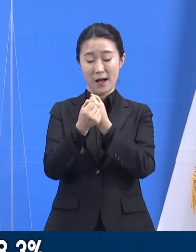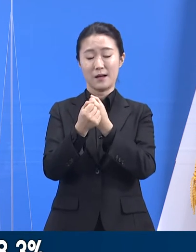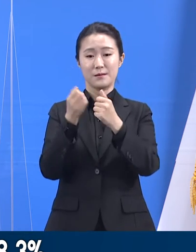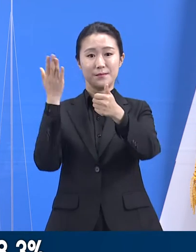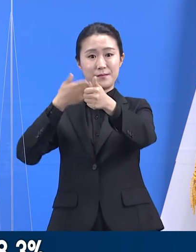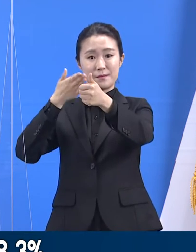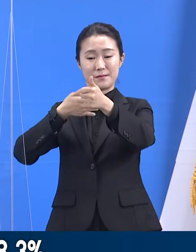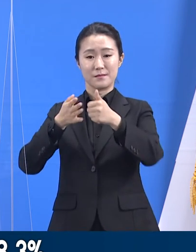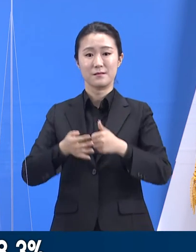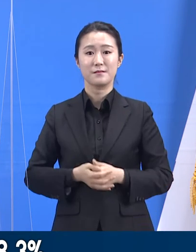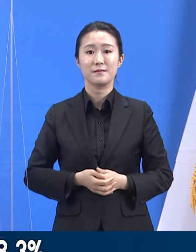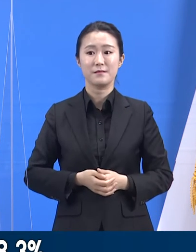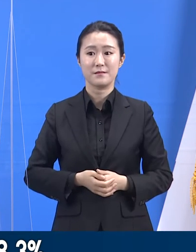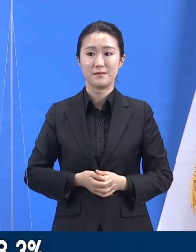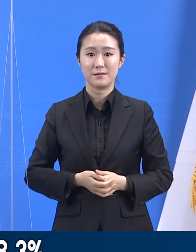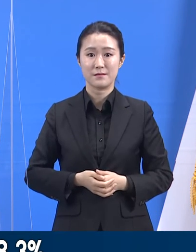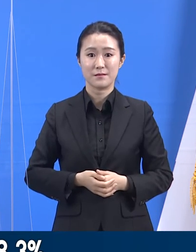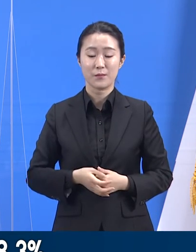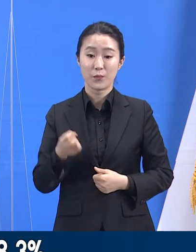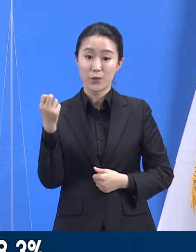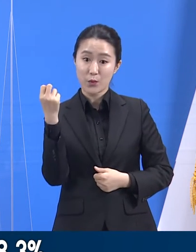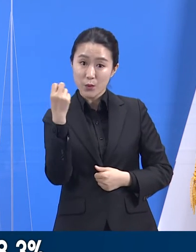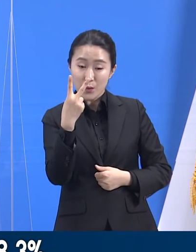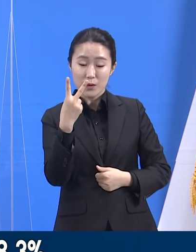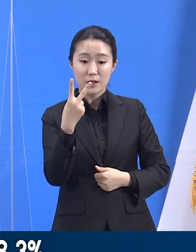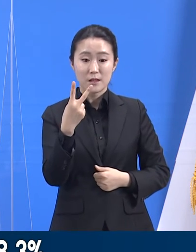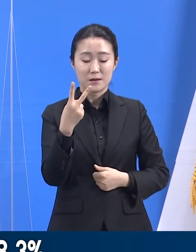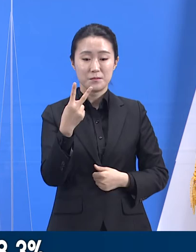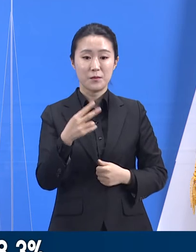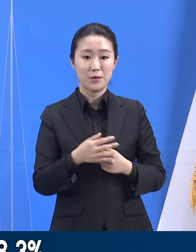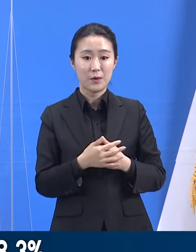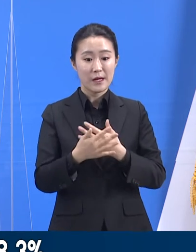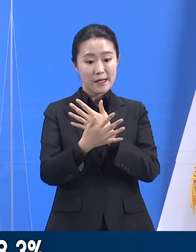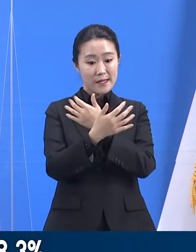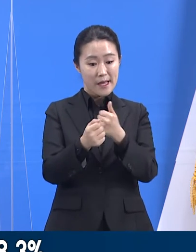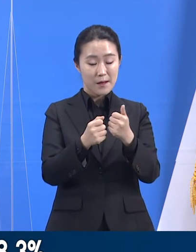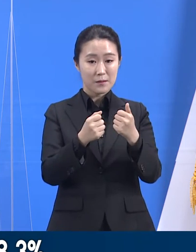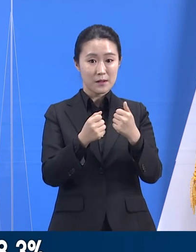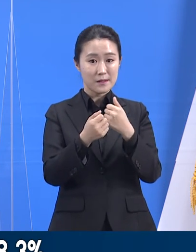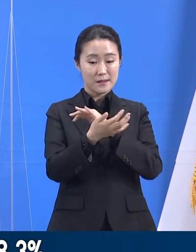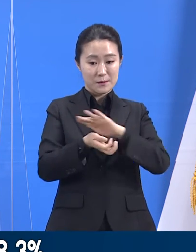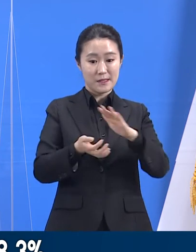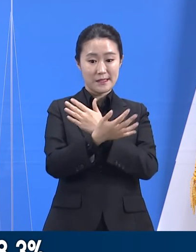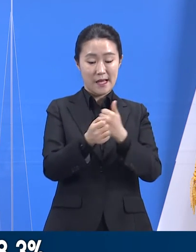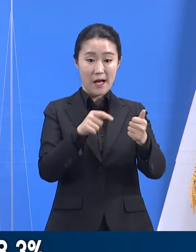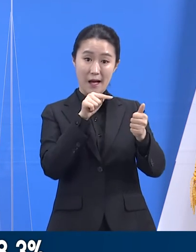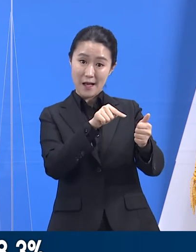사전 예약 대상자의 가족들께서도 같이 잘 살펴주시기를 당부드립니다.